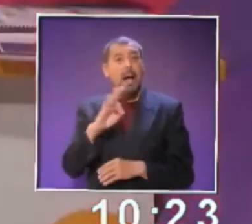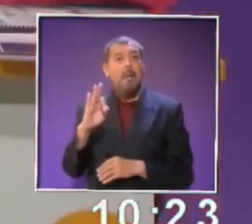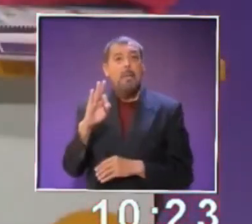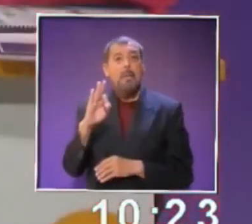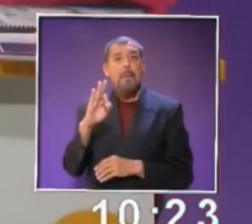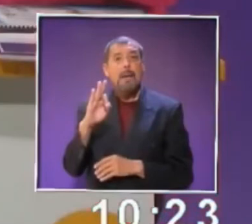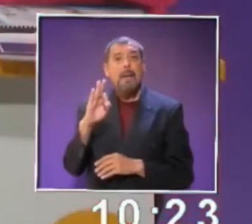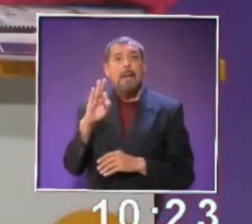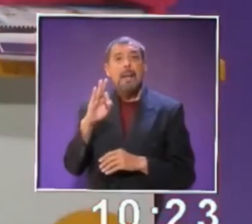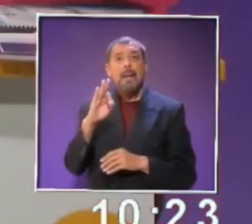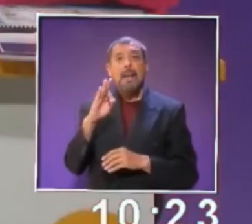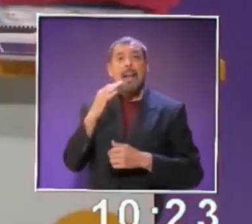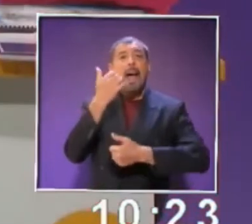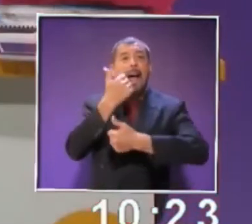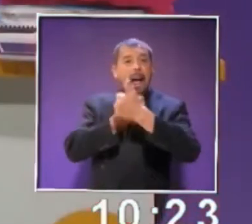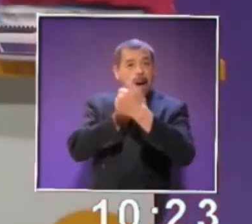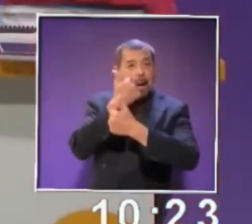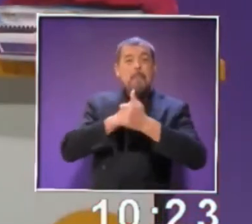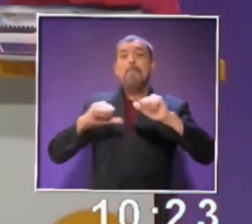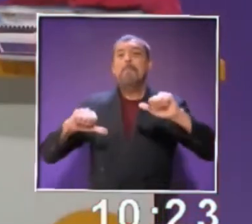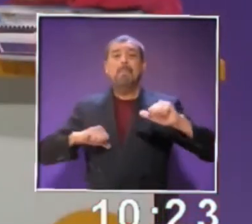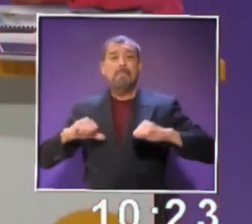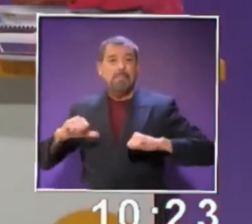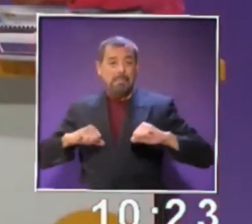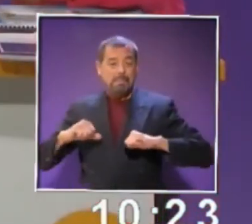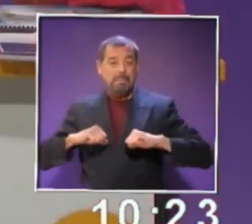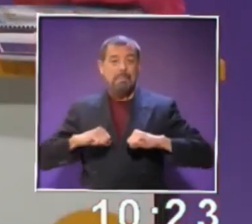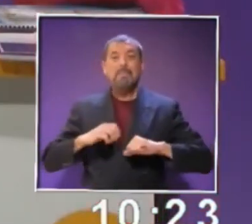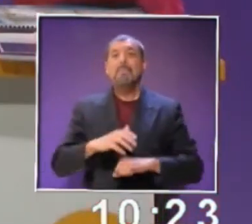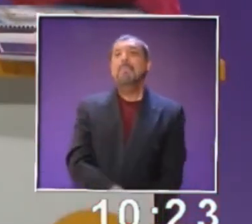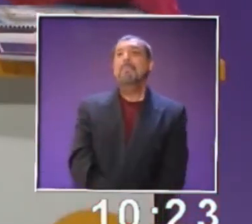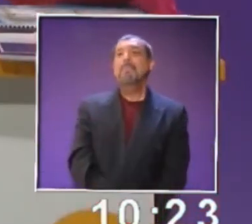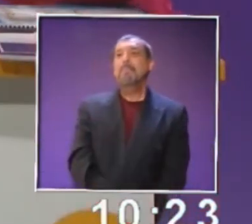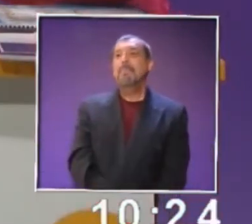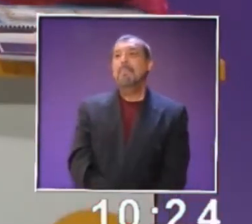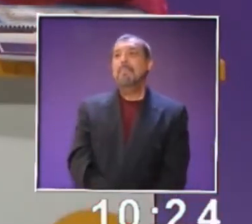pues, trabajar juntos lo que es la actividad? Pasamos, por favor.